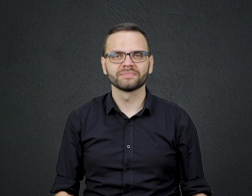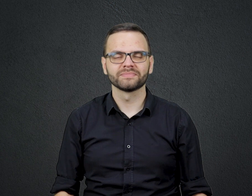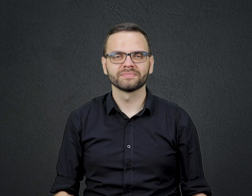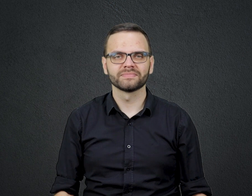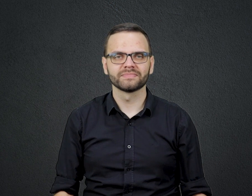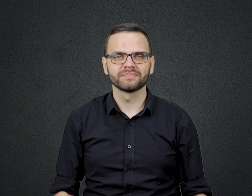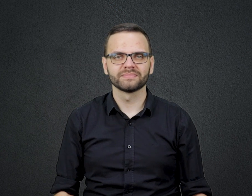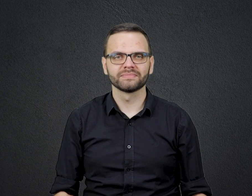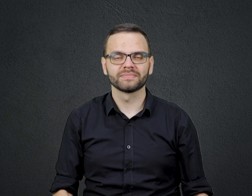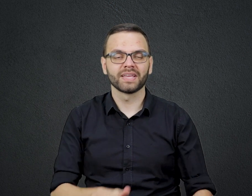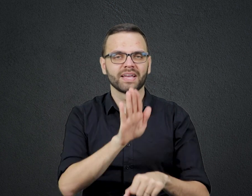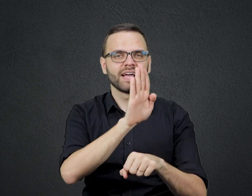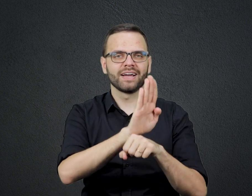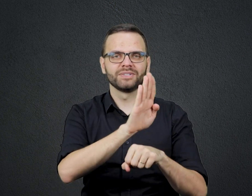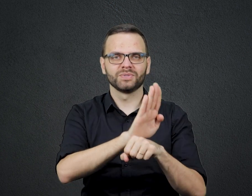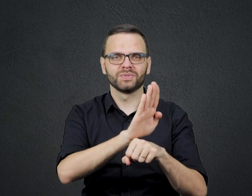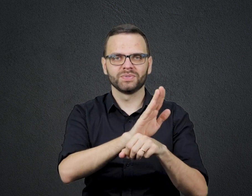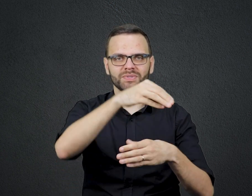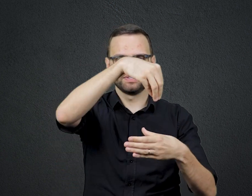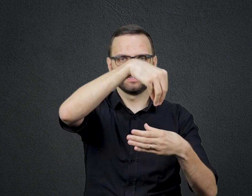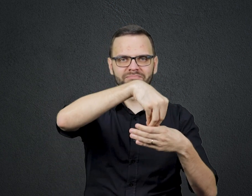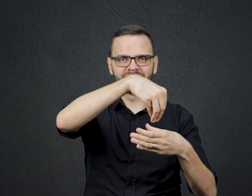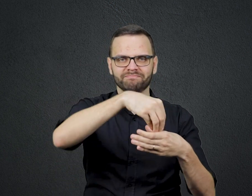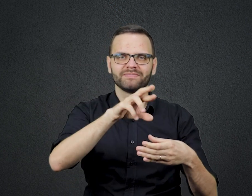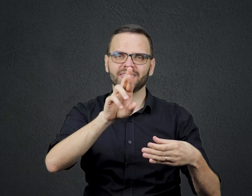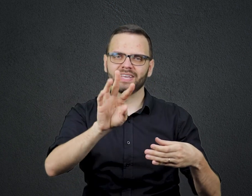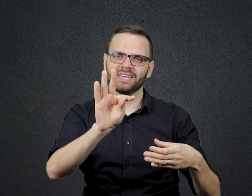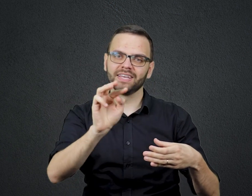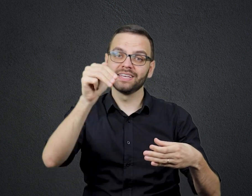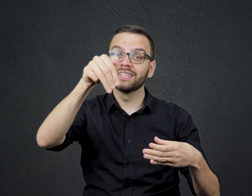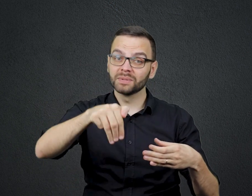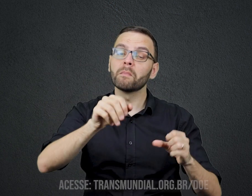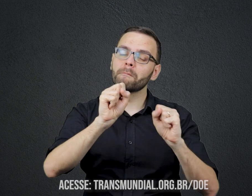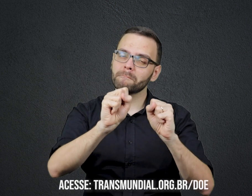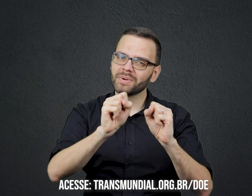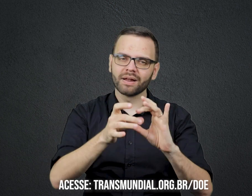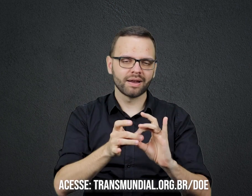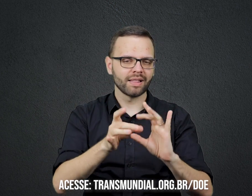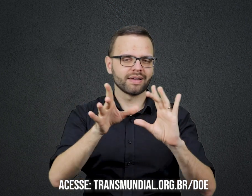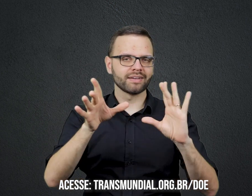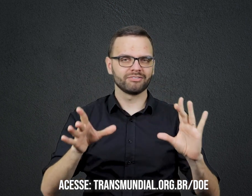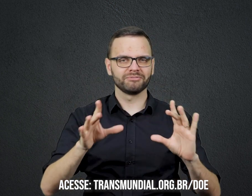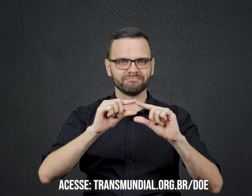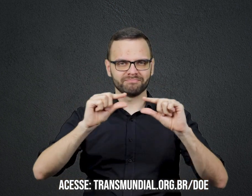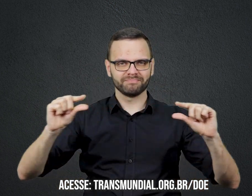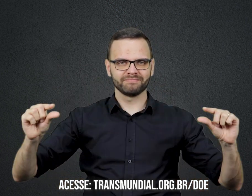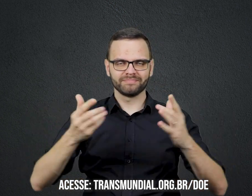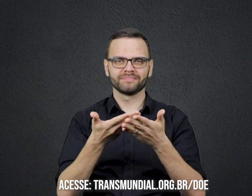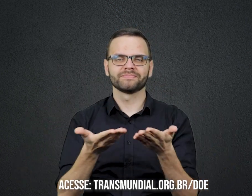Ajude a RTM a manter esse ministério Faça já sua doação Acesse transmundial.org.br